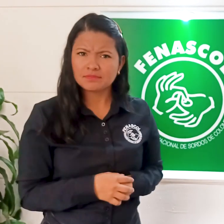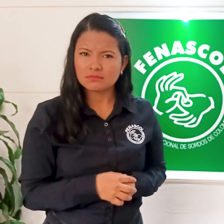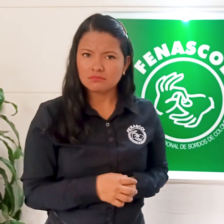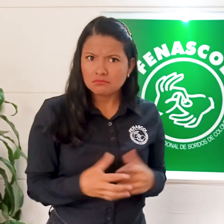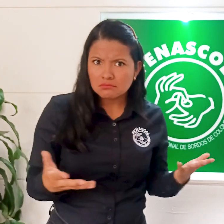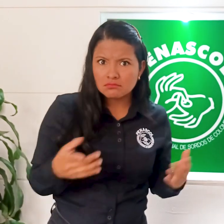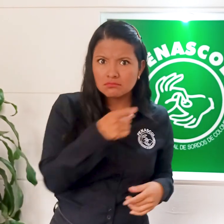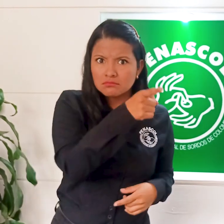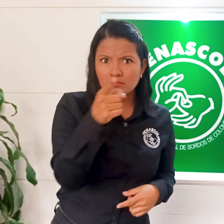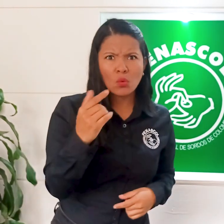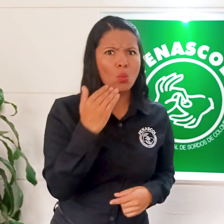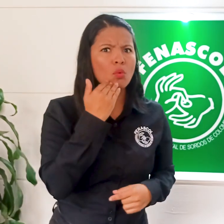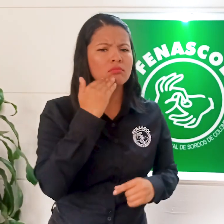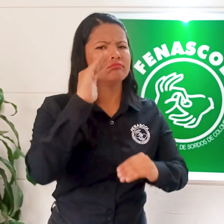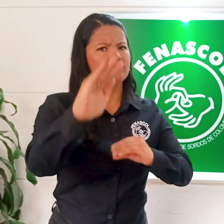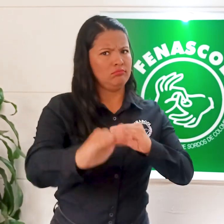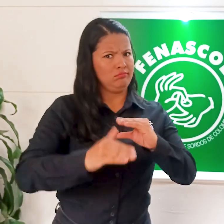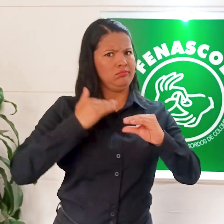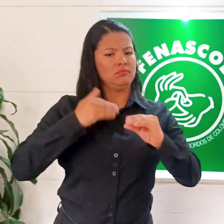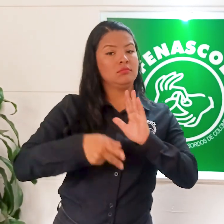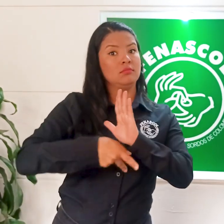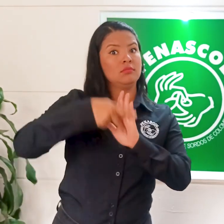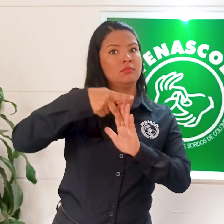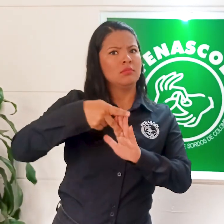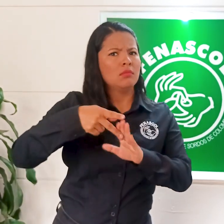La fecha límite de recepción de hojas de vida